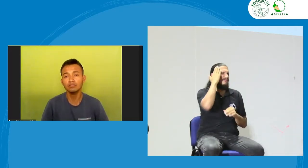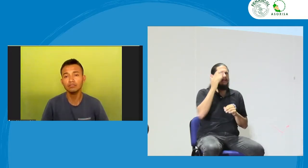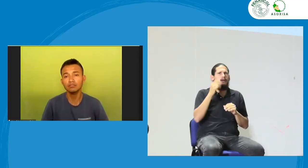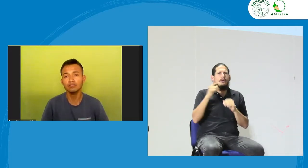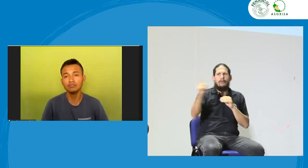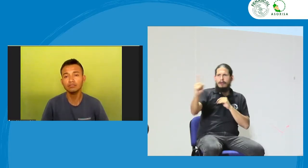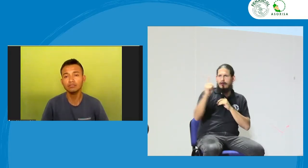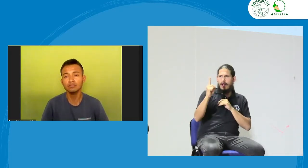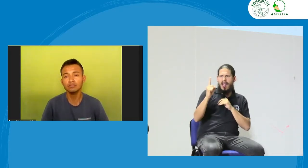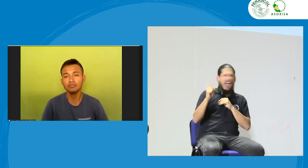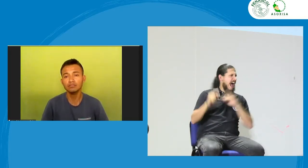el llamado